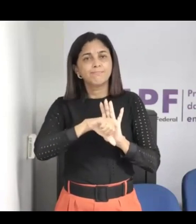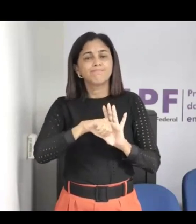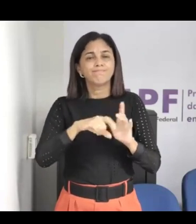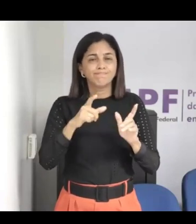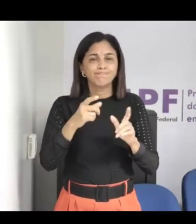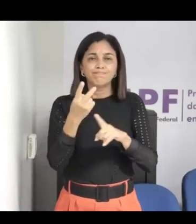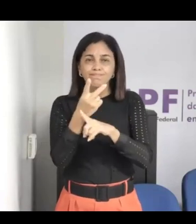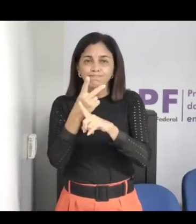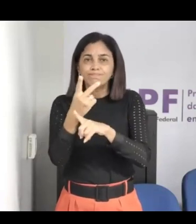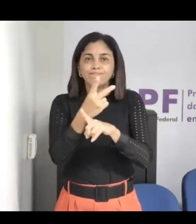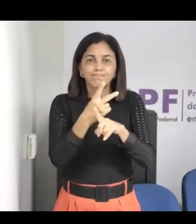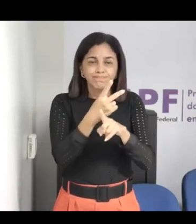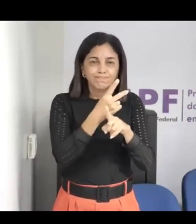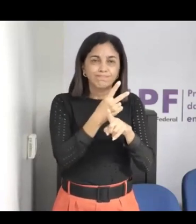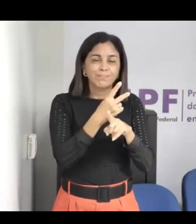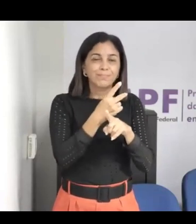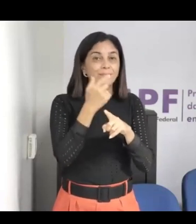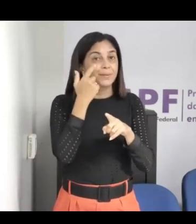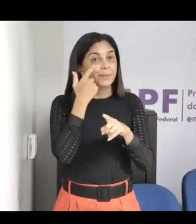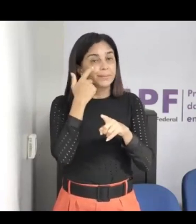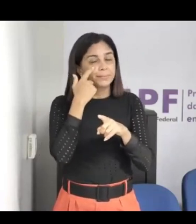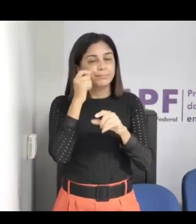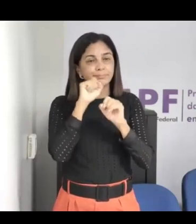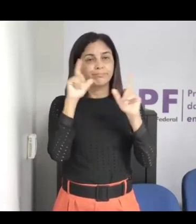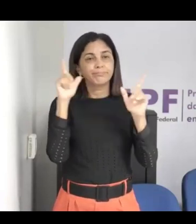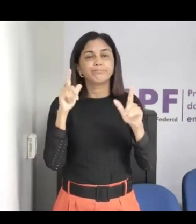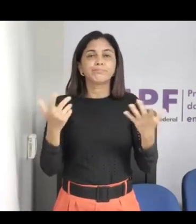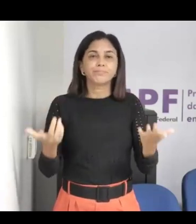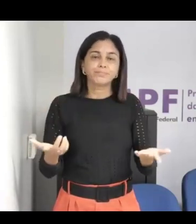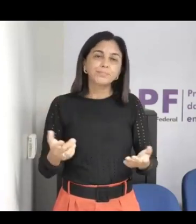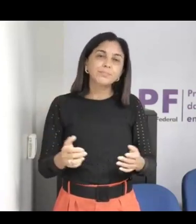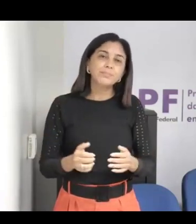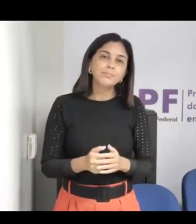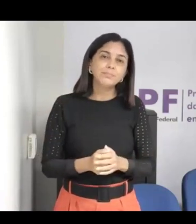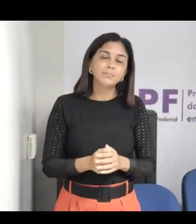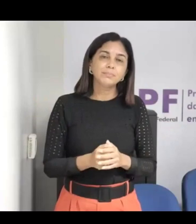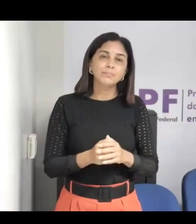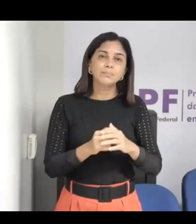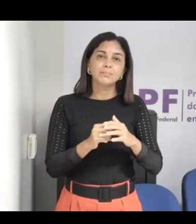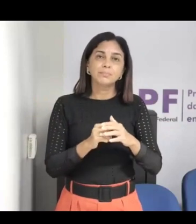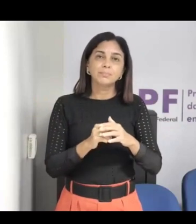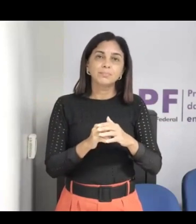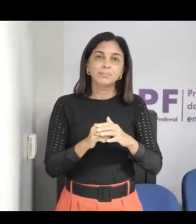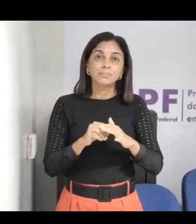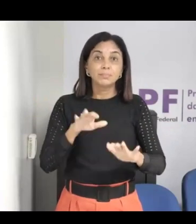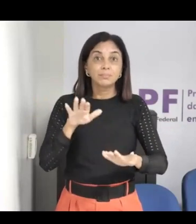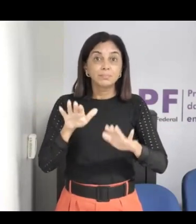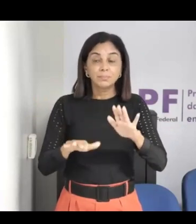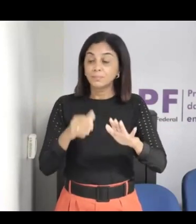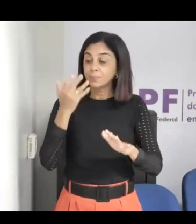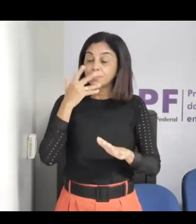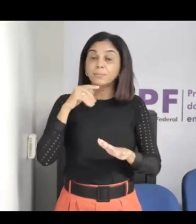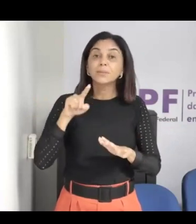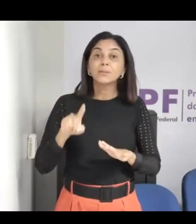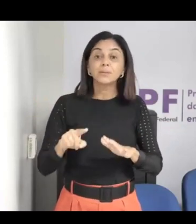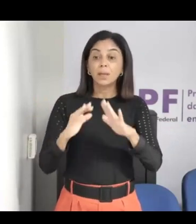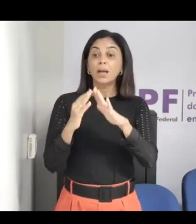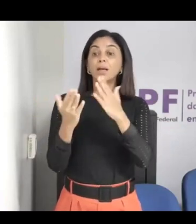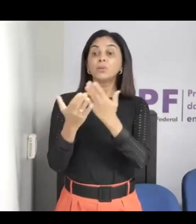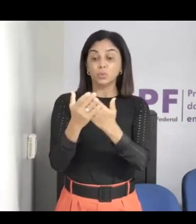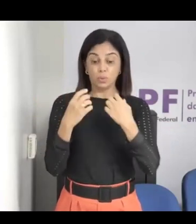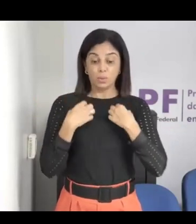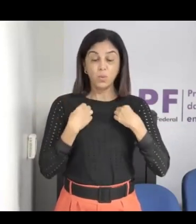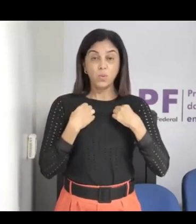e o caso das fotos, também, um erro comum é a postagem da foto com o uniforme da escola, né, com a cidade onde mora,